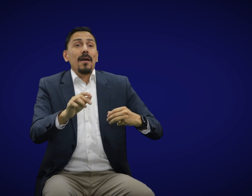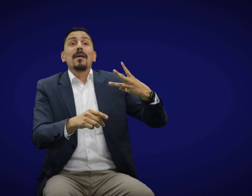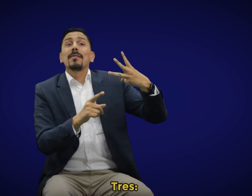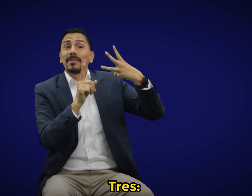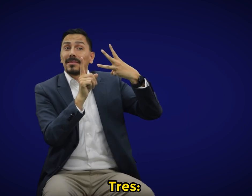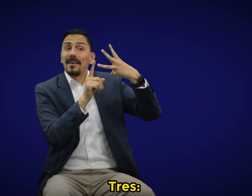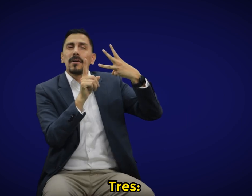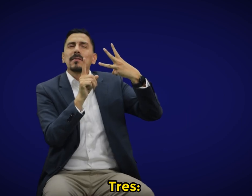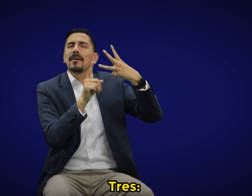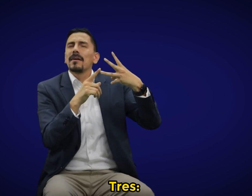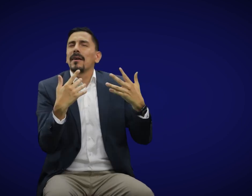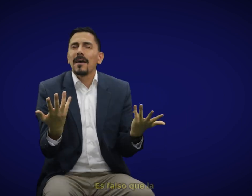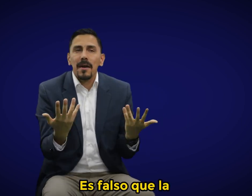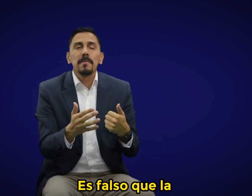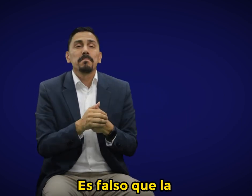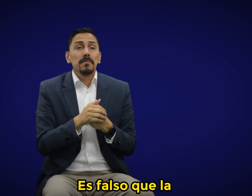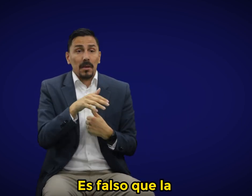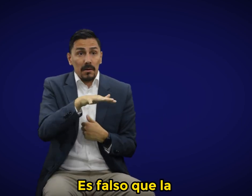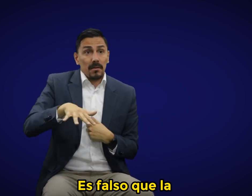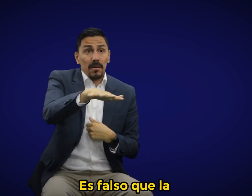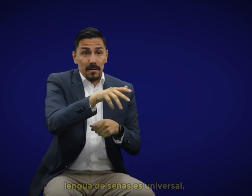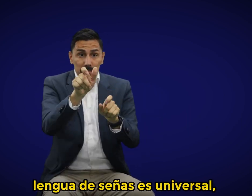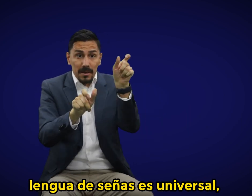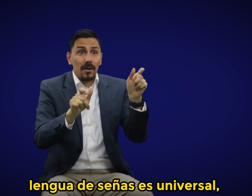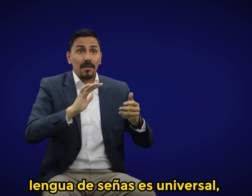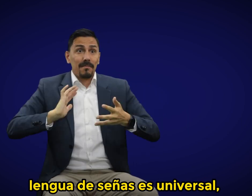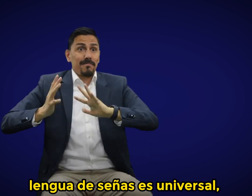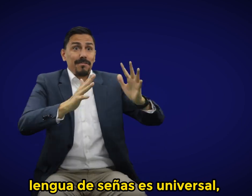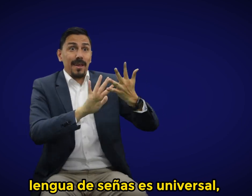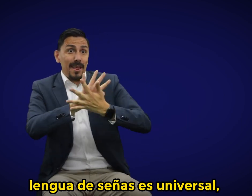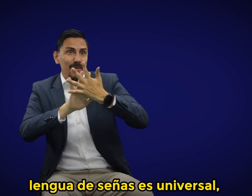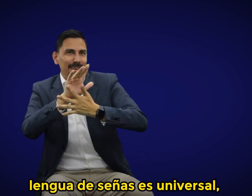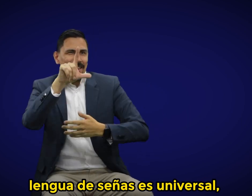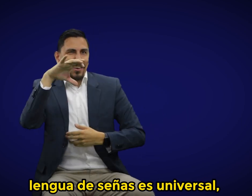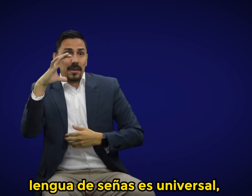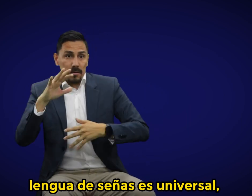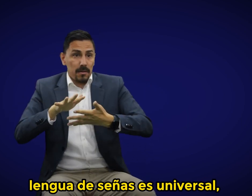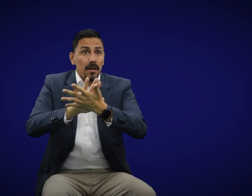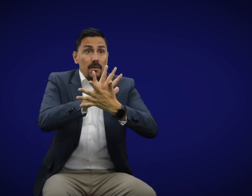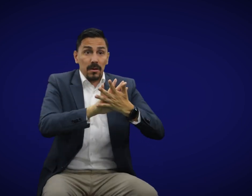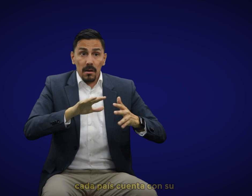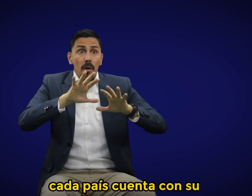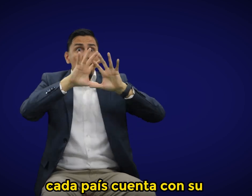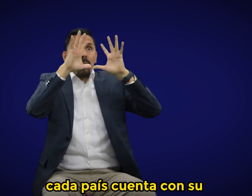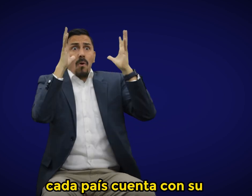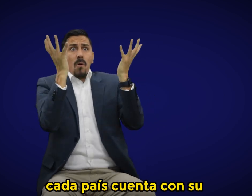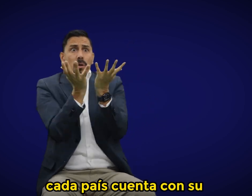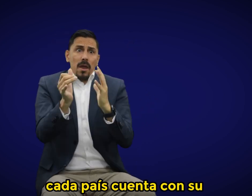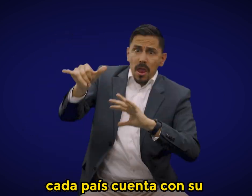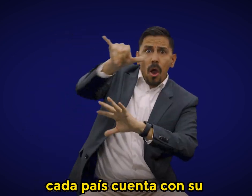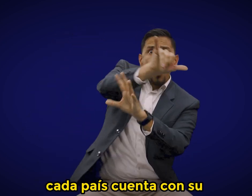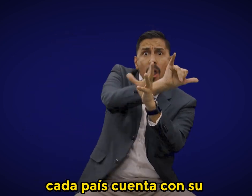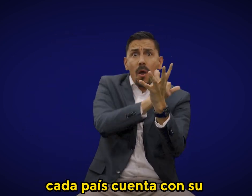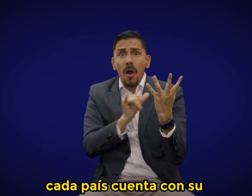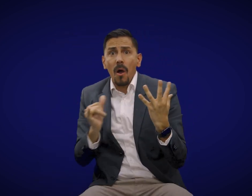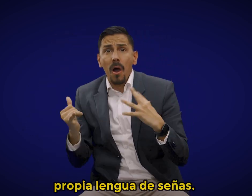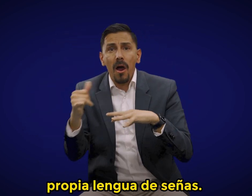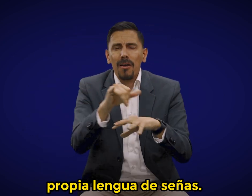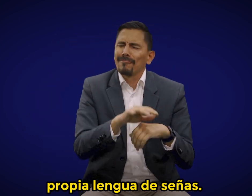3. Es falso que la lengua de señas es universal. Cada país cuenta con su